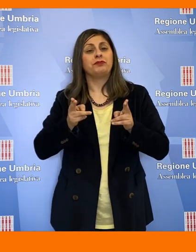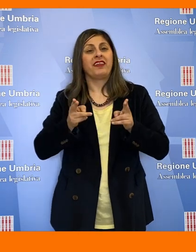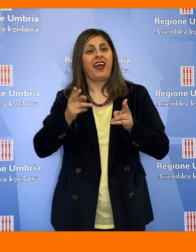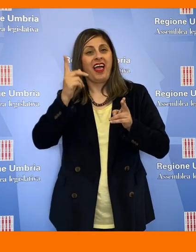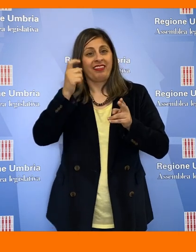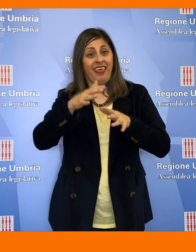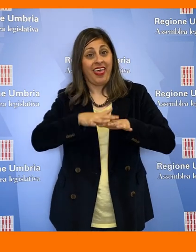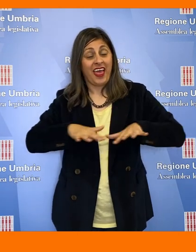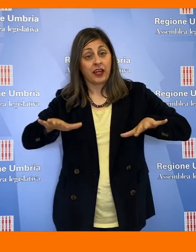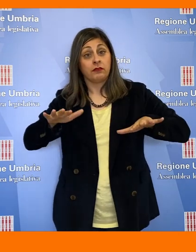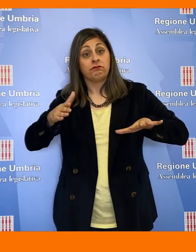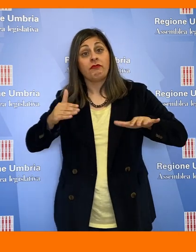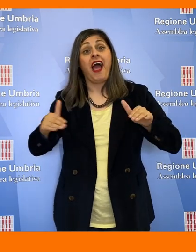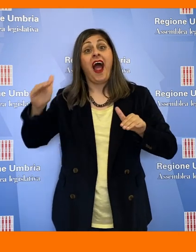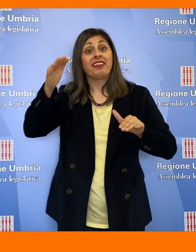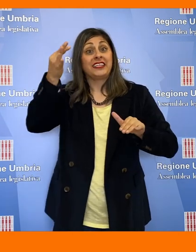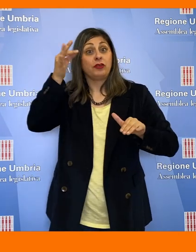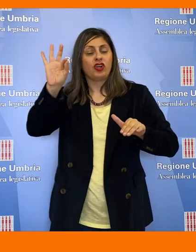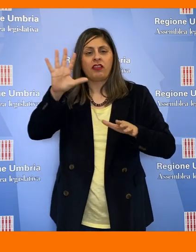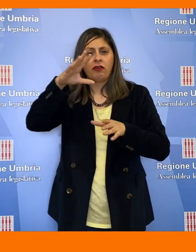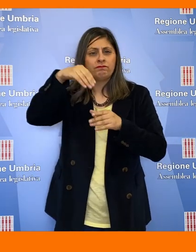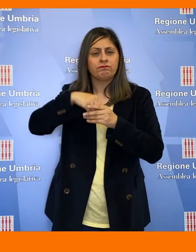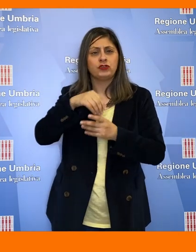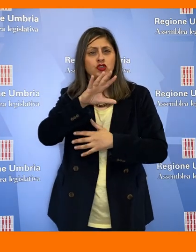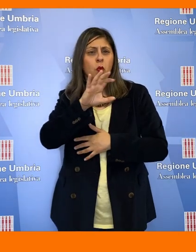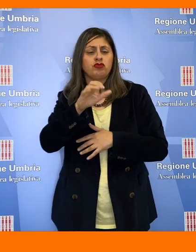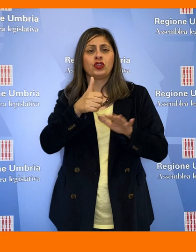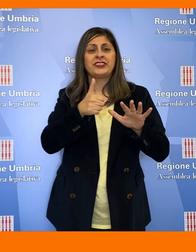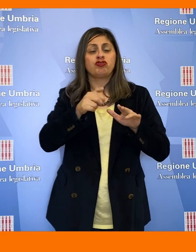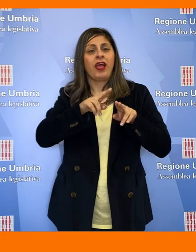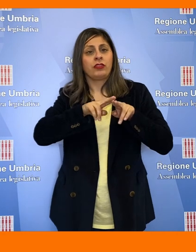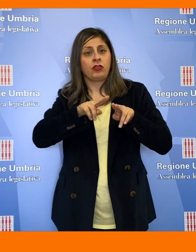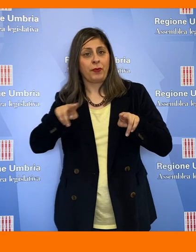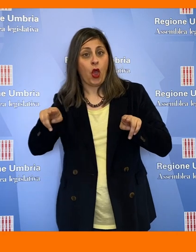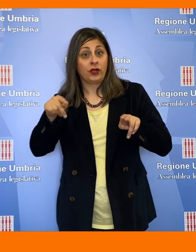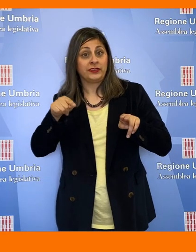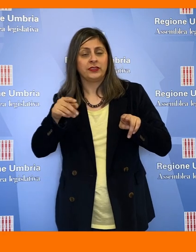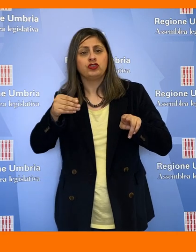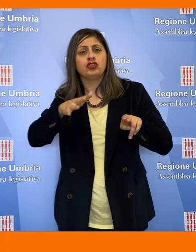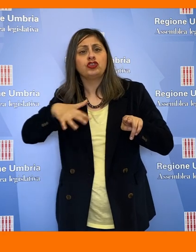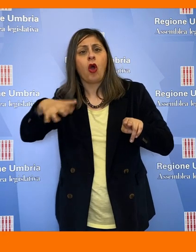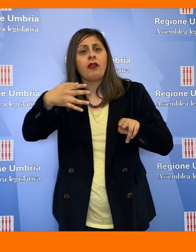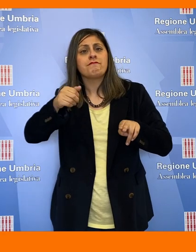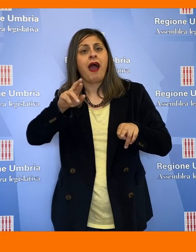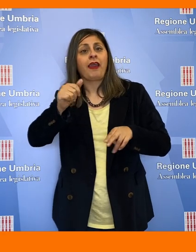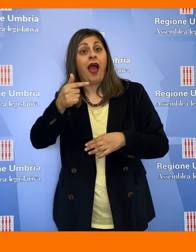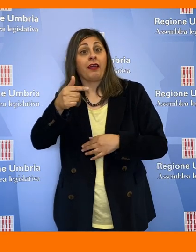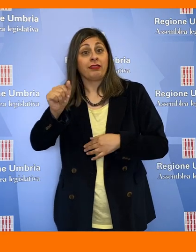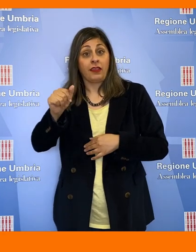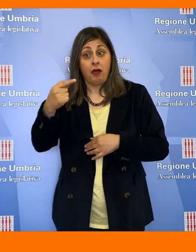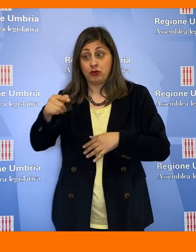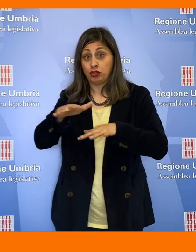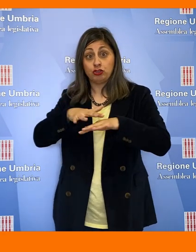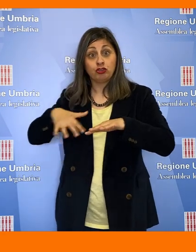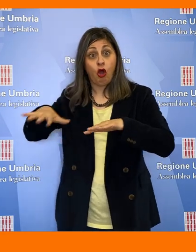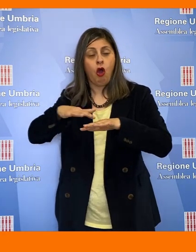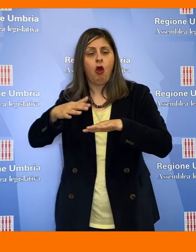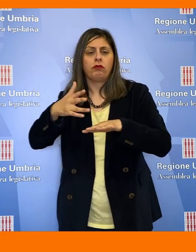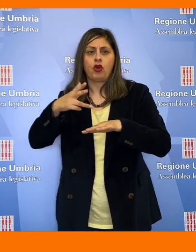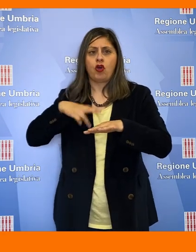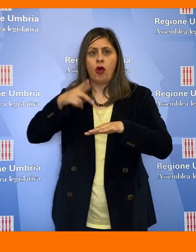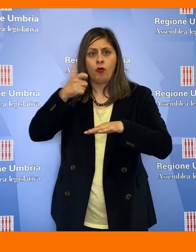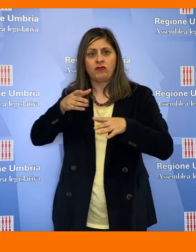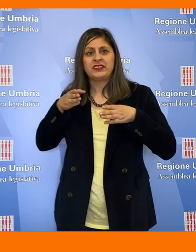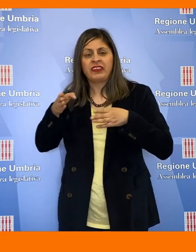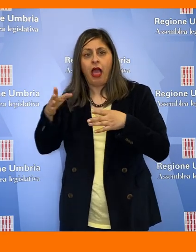Ternana ad alta specialità dotato di circa 5-600 posti letto presso l'area di Maratta, una zona che dispone sia di validi